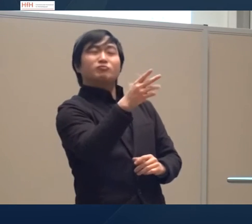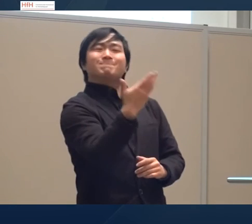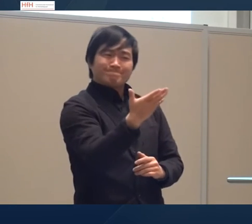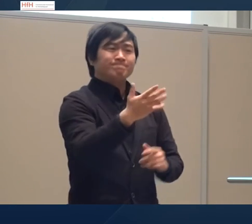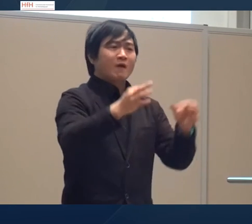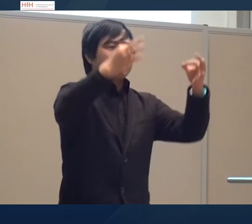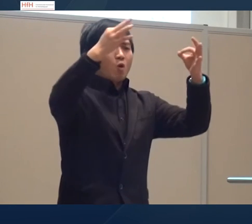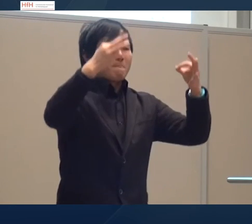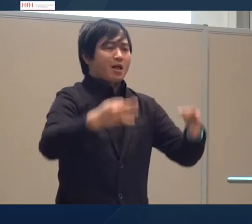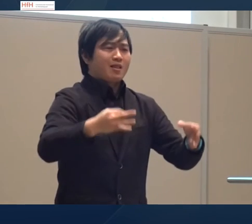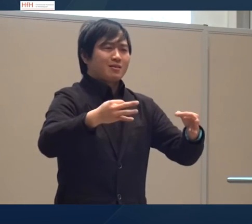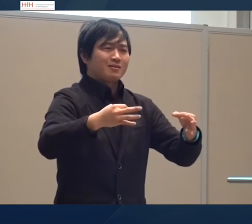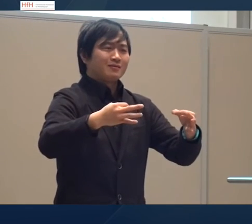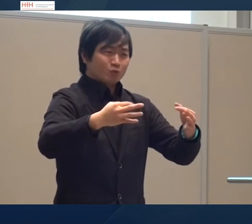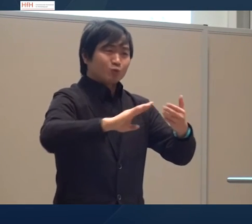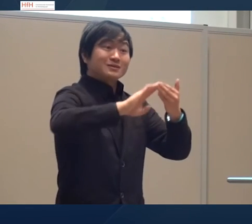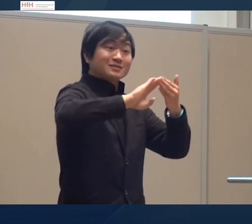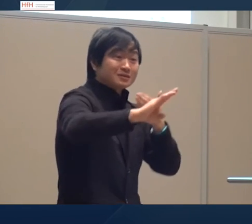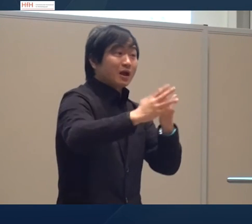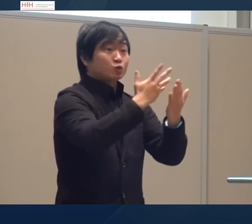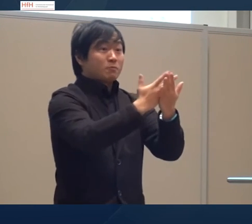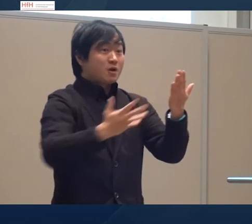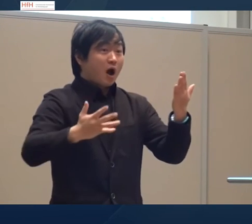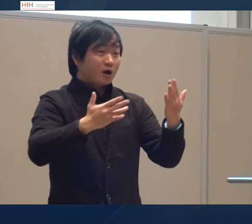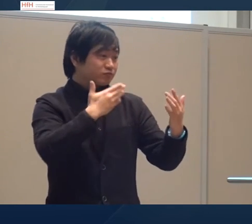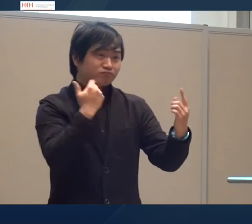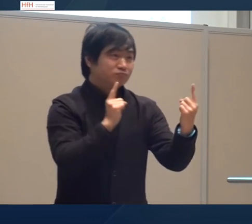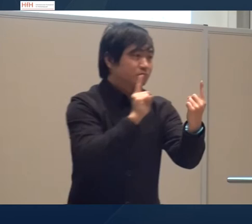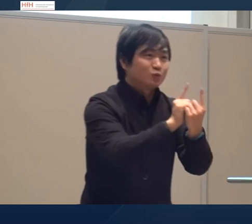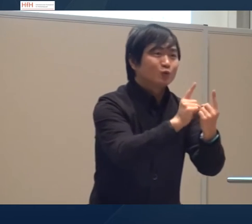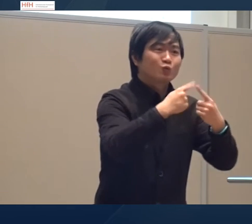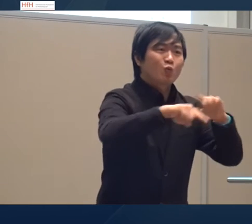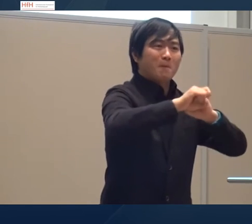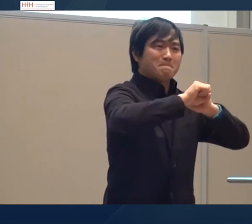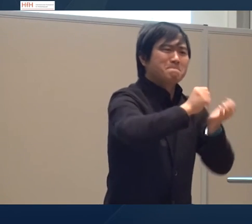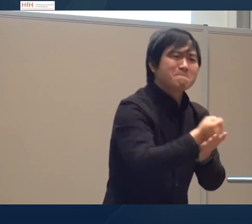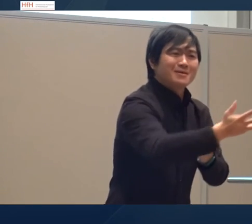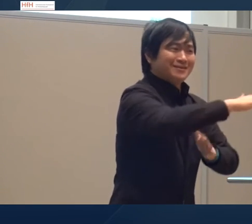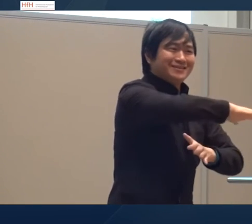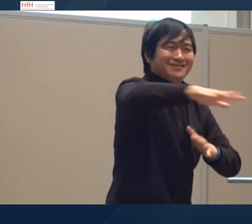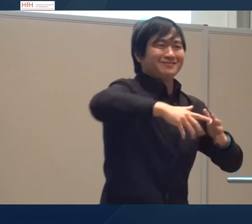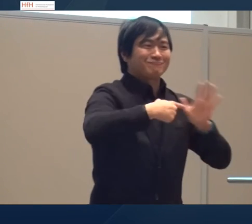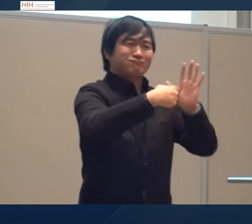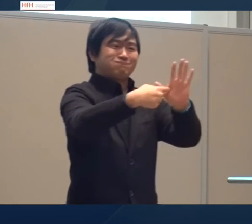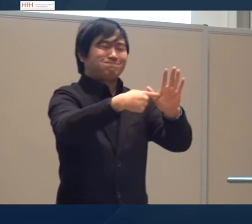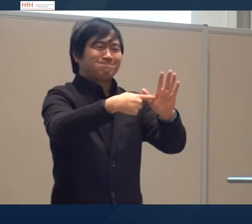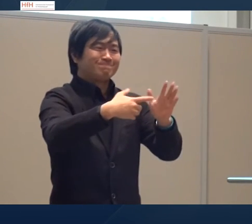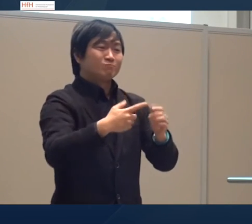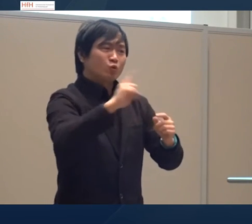und dieses Video wird eine formale Sprache benutzt das soll öffentlich gezeigt werden